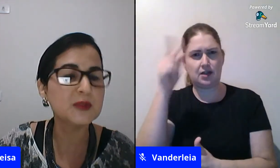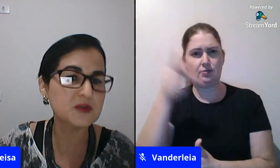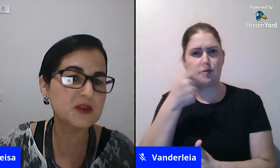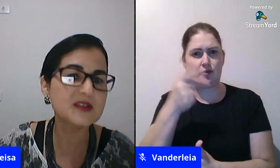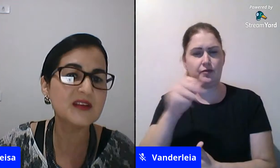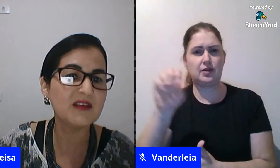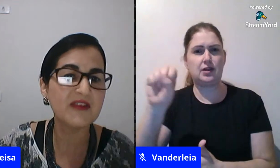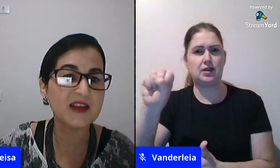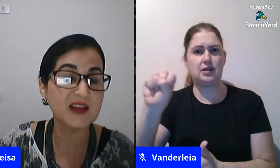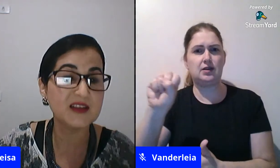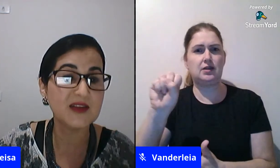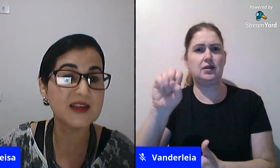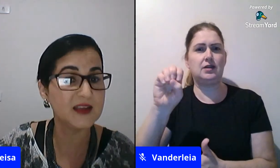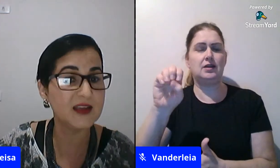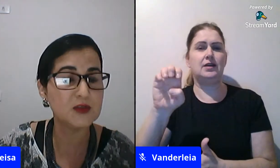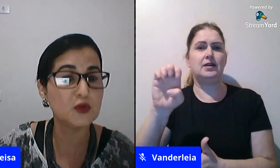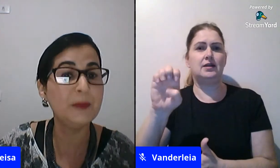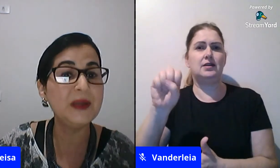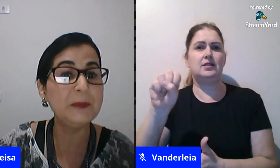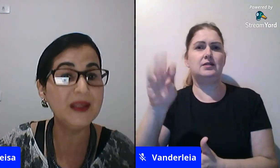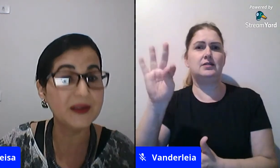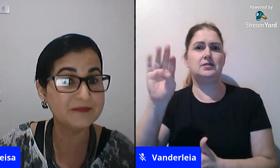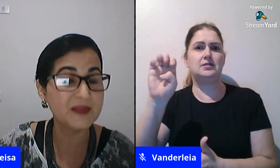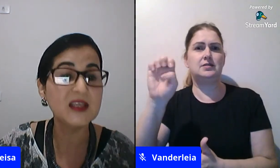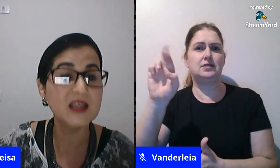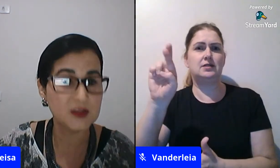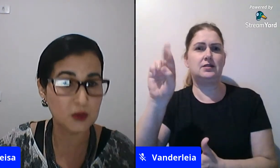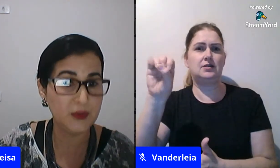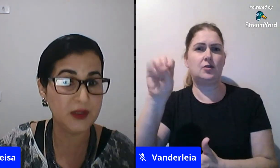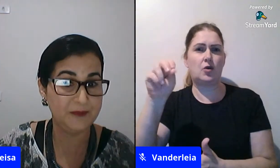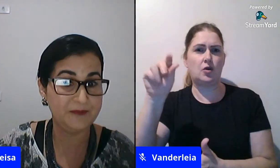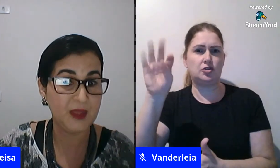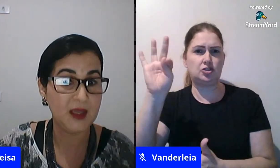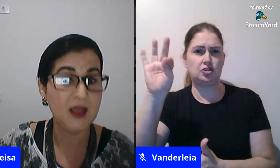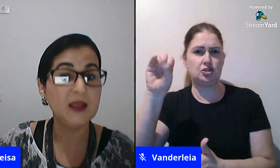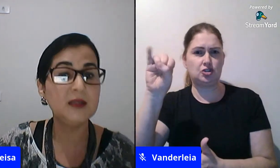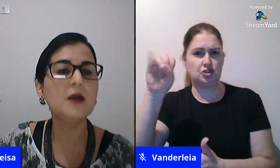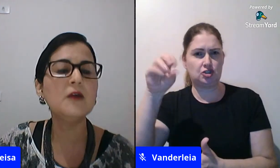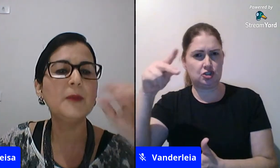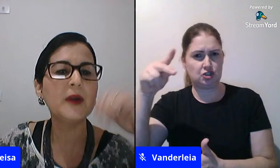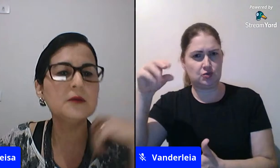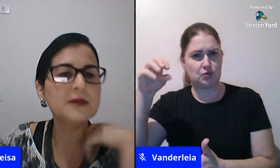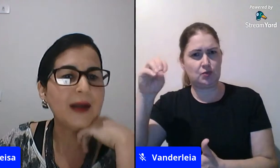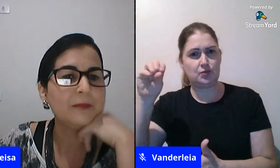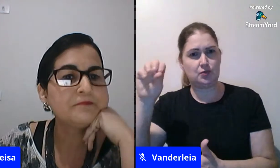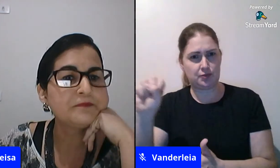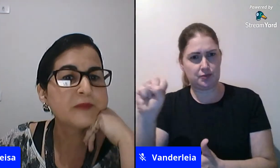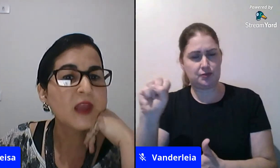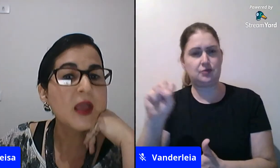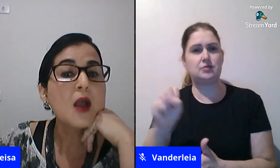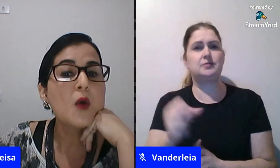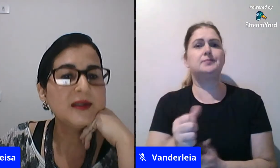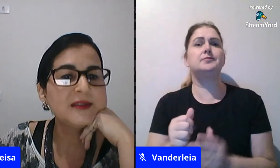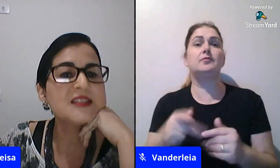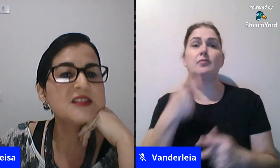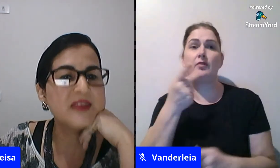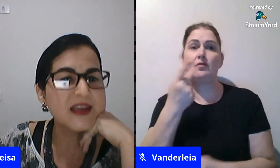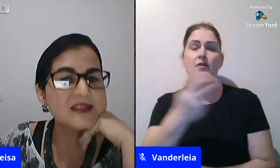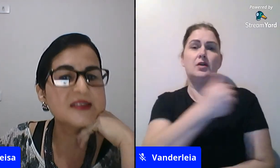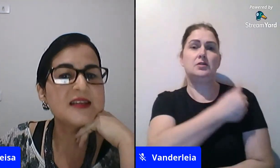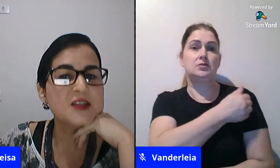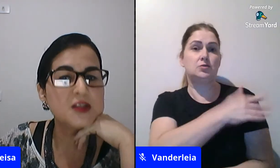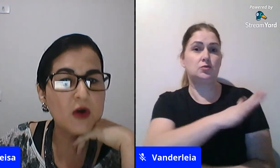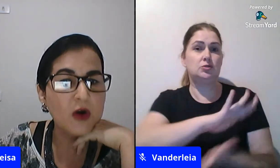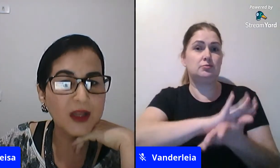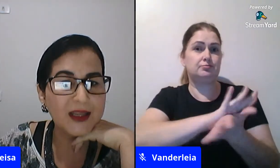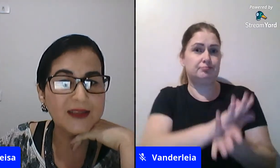estereótipos, uma das coisas que eles fazem é isso, oprimir e excluir. Então, eu vou perguntar, quantas